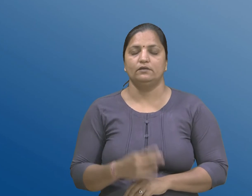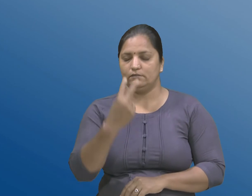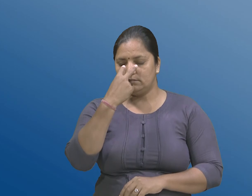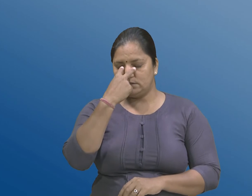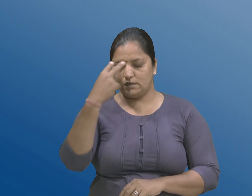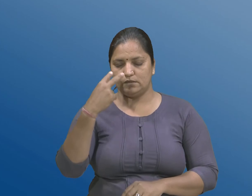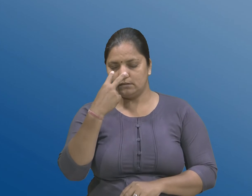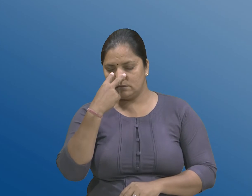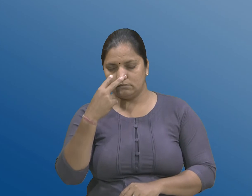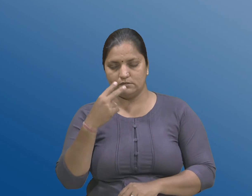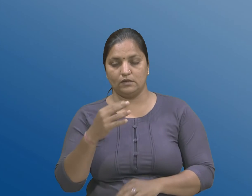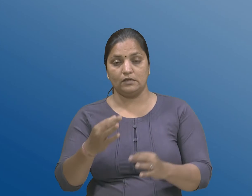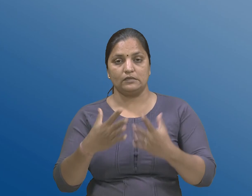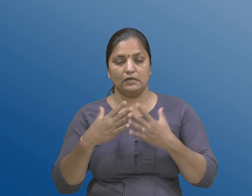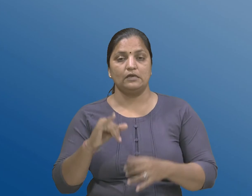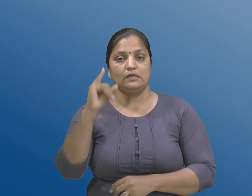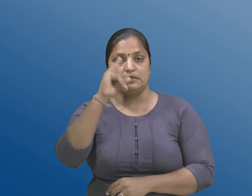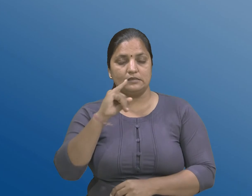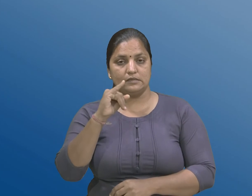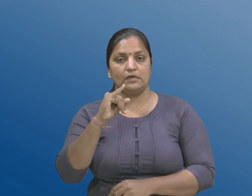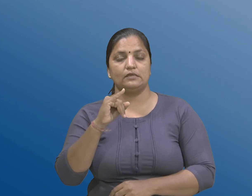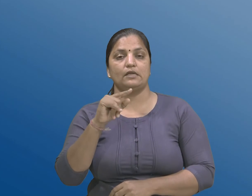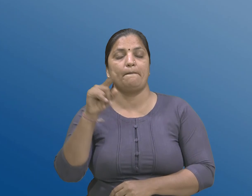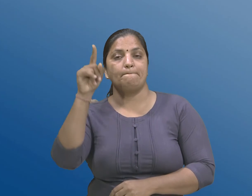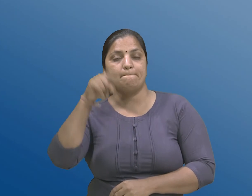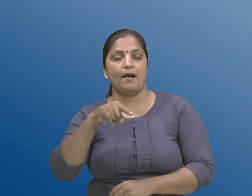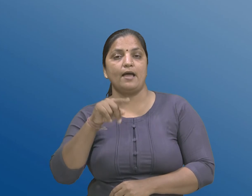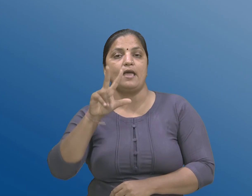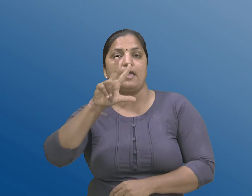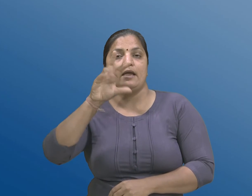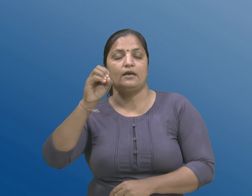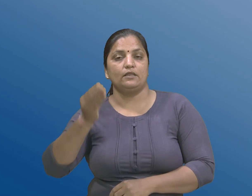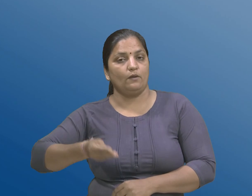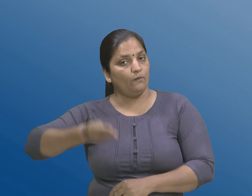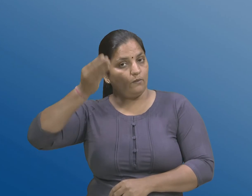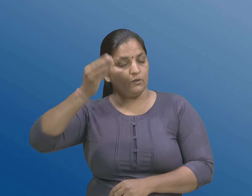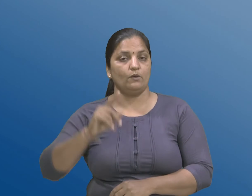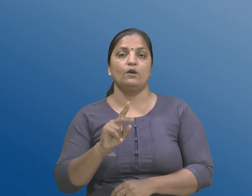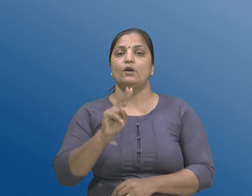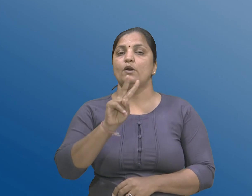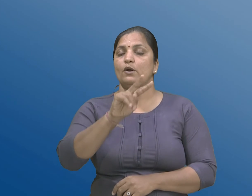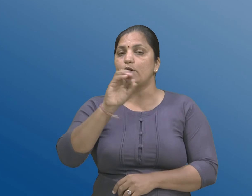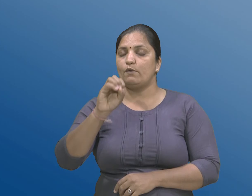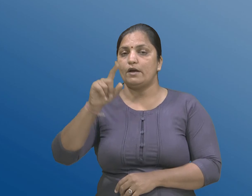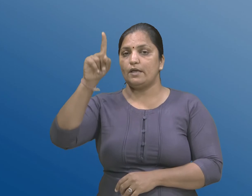तिक्ष्णता 6 x 18 थी वदू नहीं, अथवा 20 x 60 थी ओची,